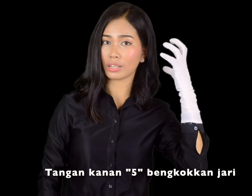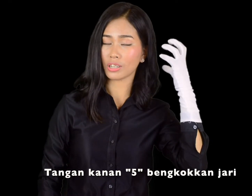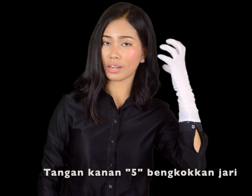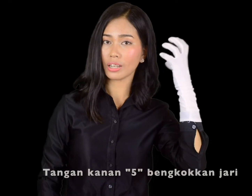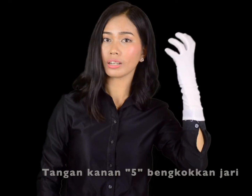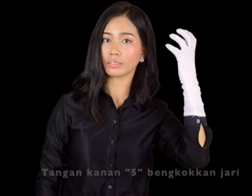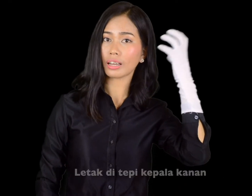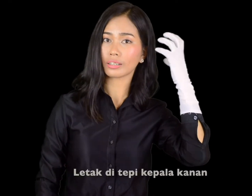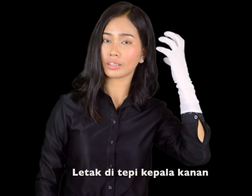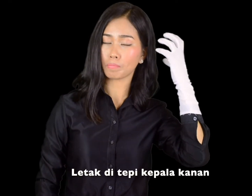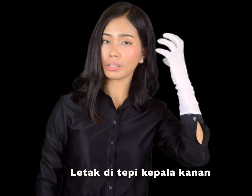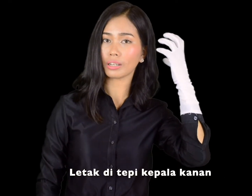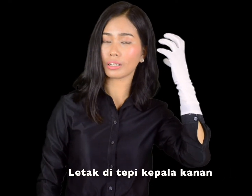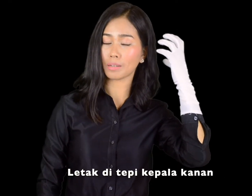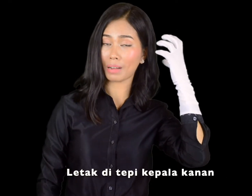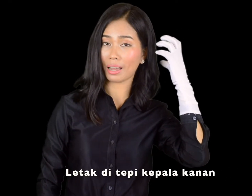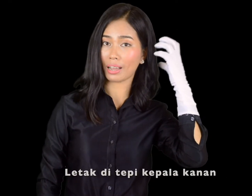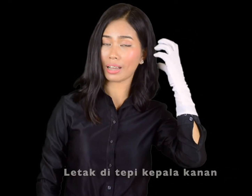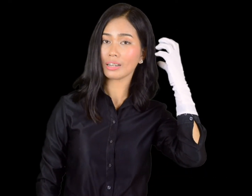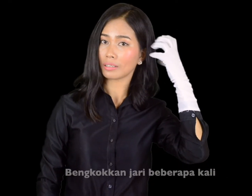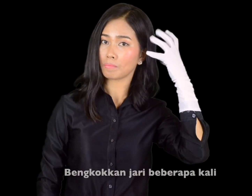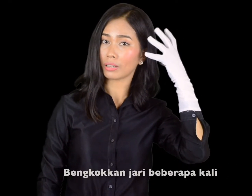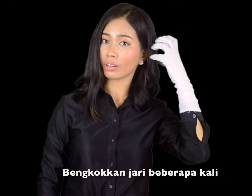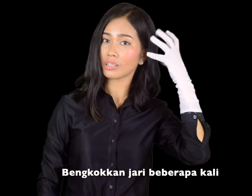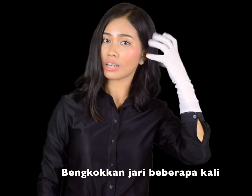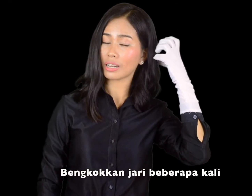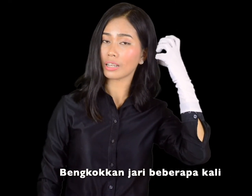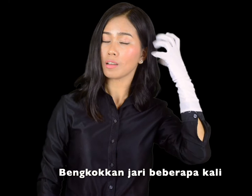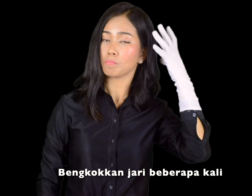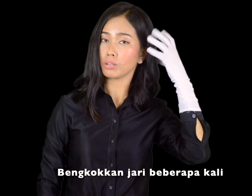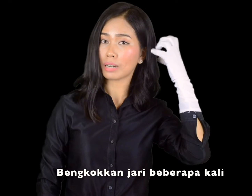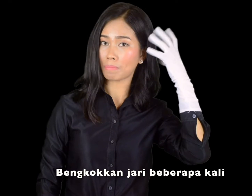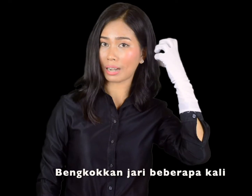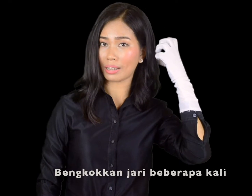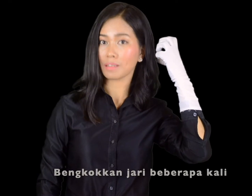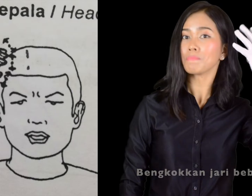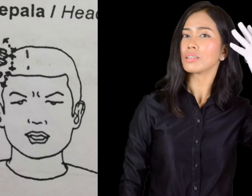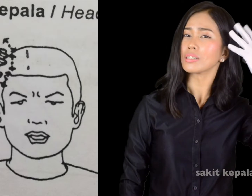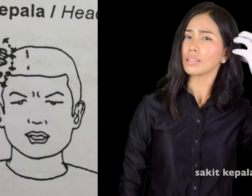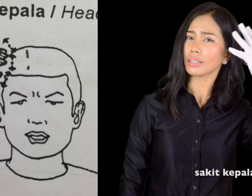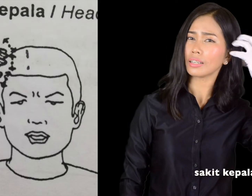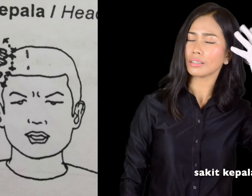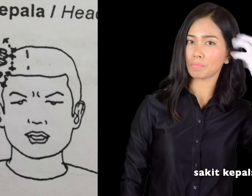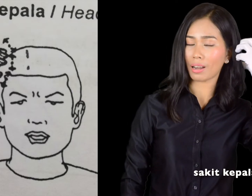jari, letak di tepi kepala kanan, bengkokkan jari beberapa kali. Sakit kepala.